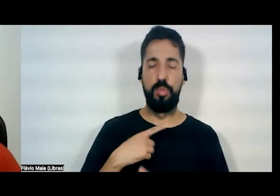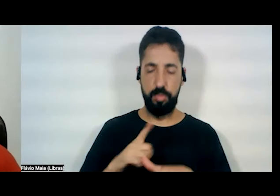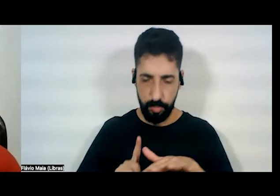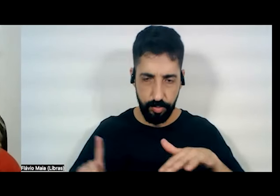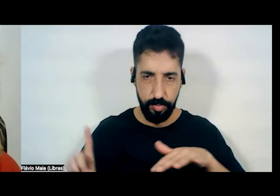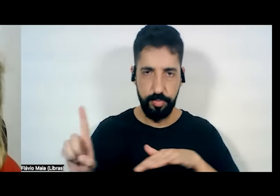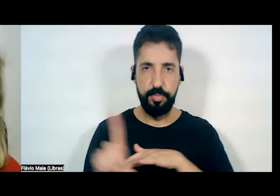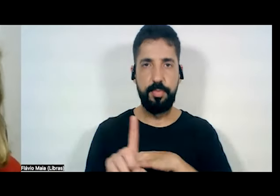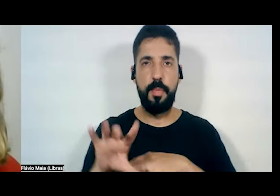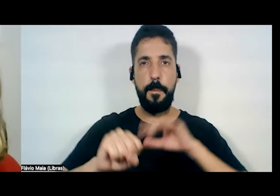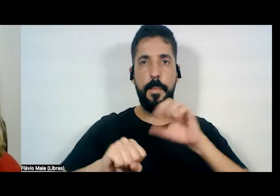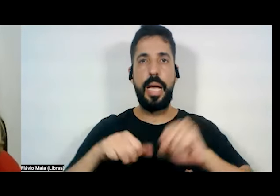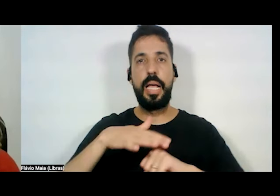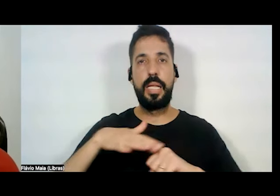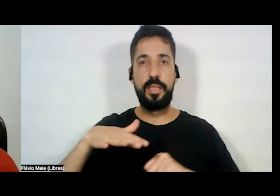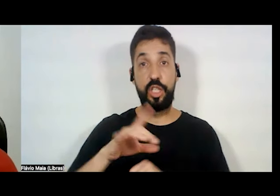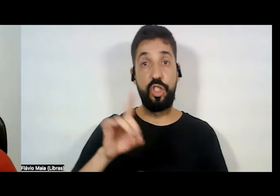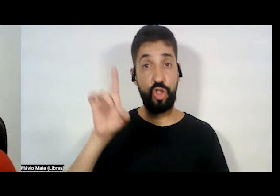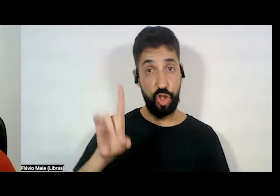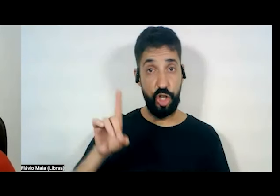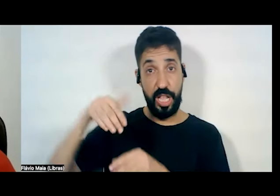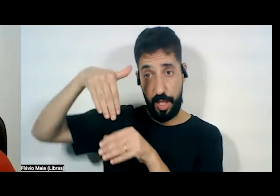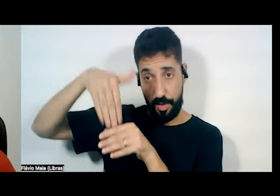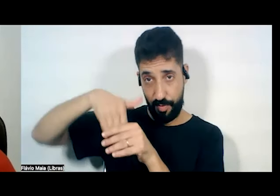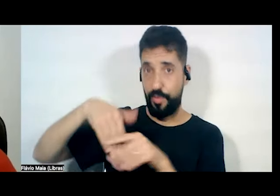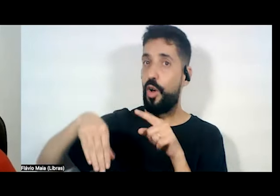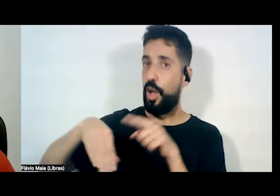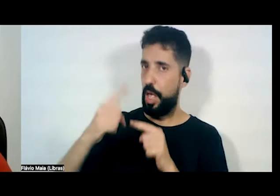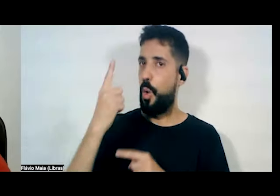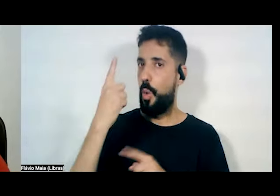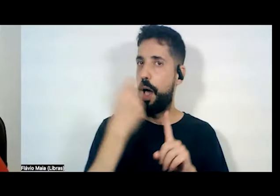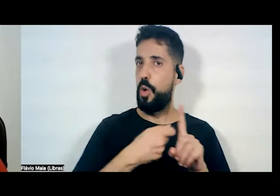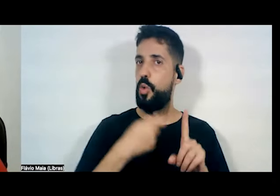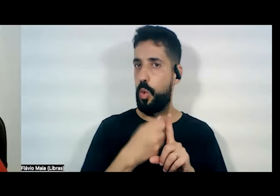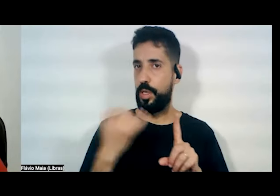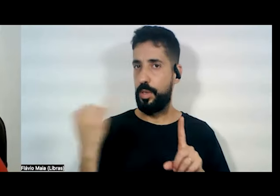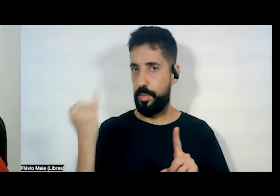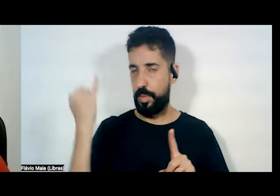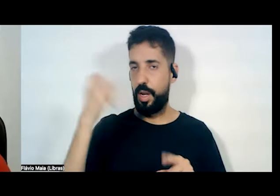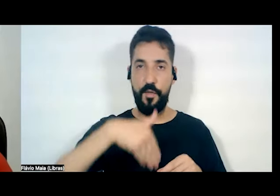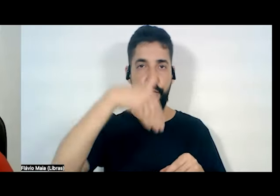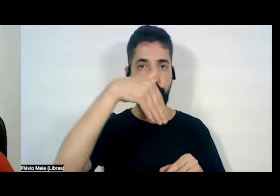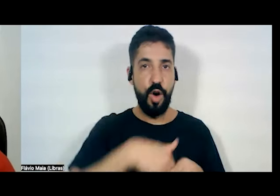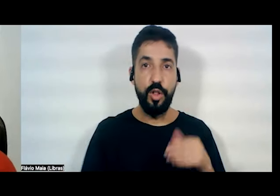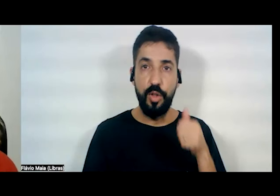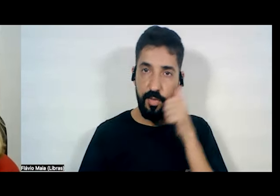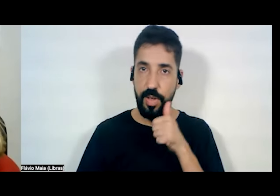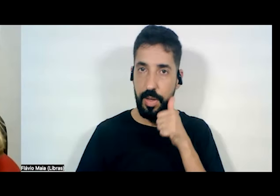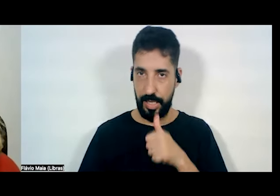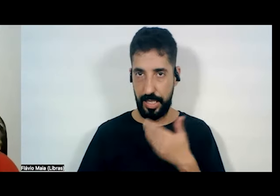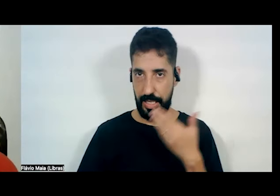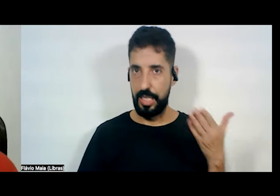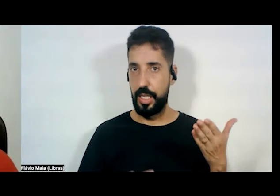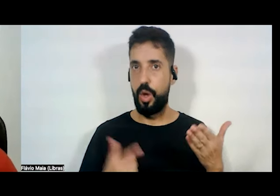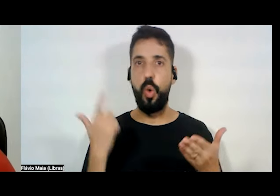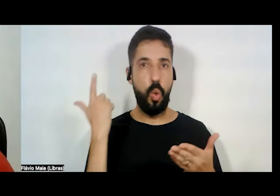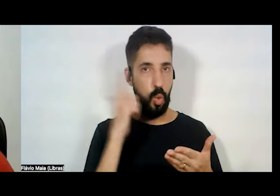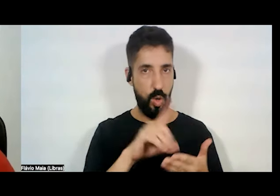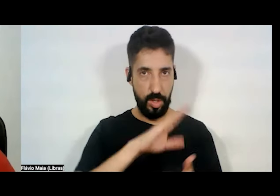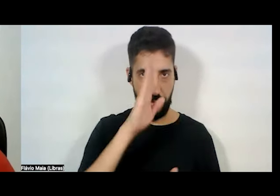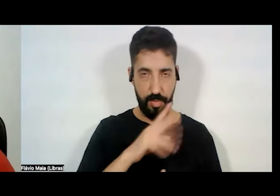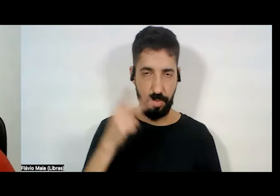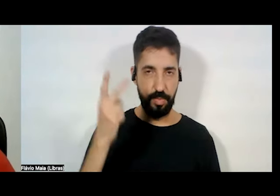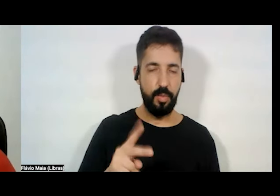O direito ao voto foi uma das lutas importantes. O voto feminino foi conquistado no Brasil em